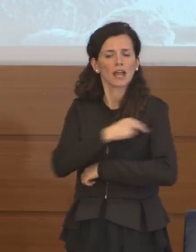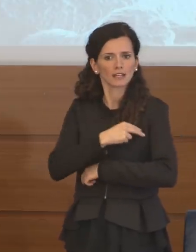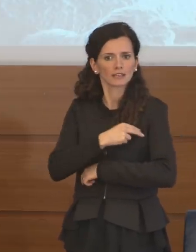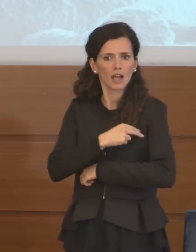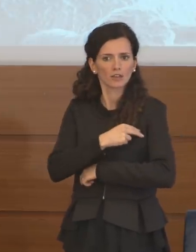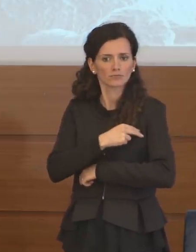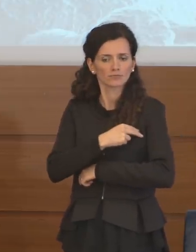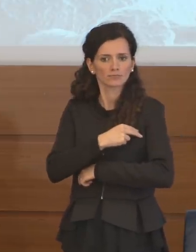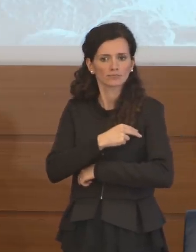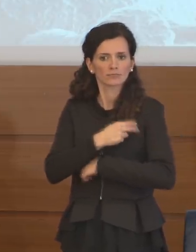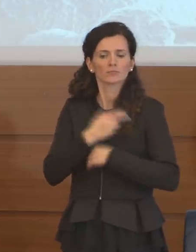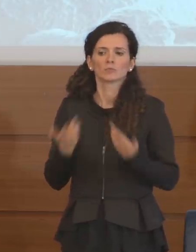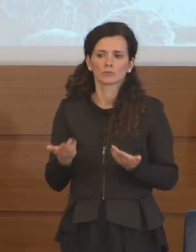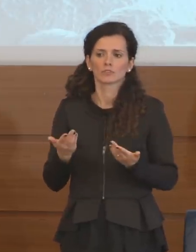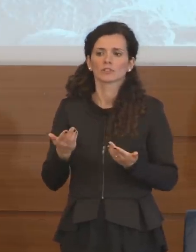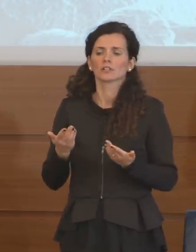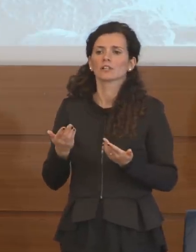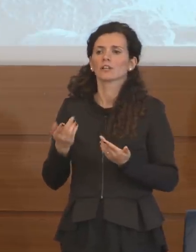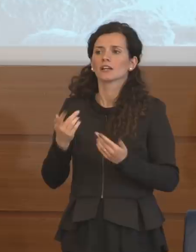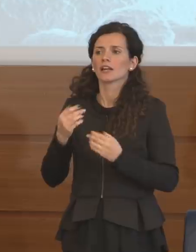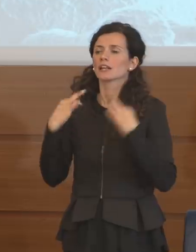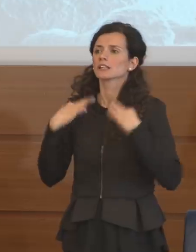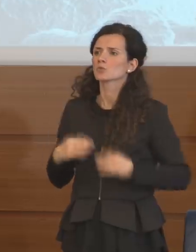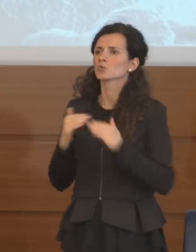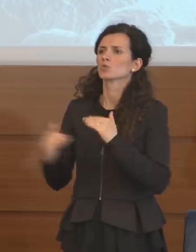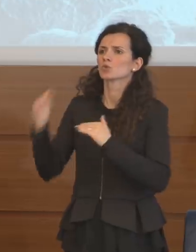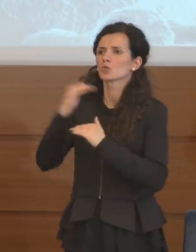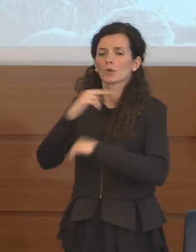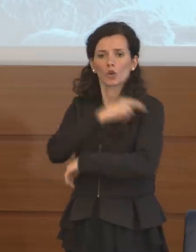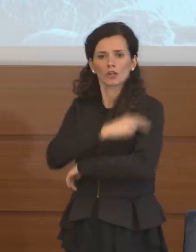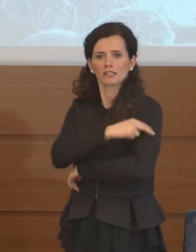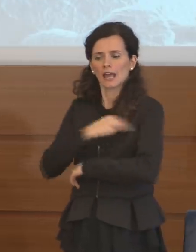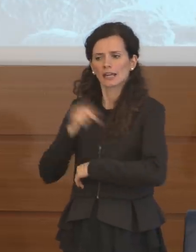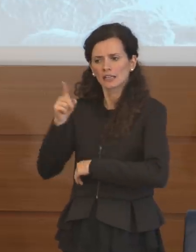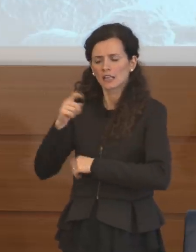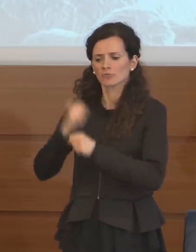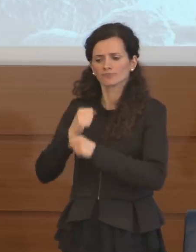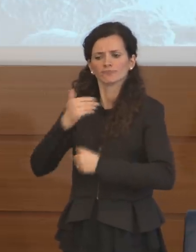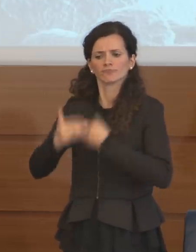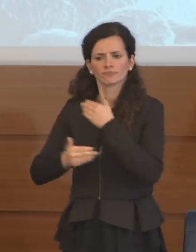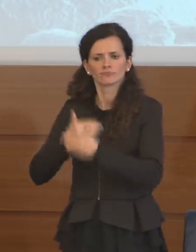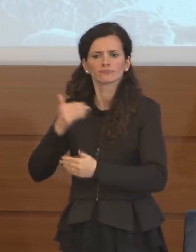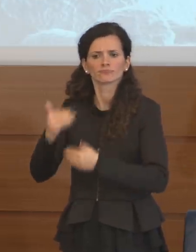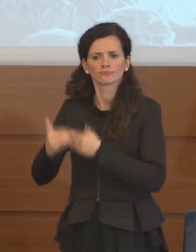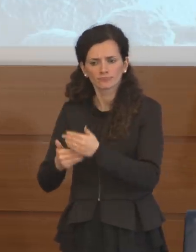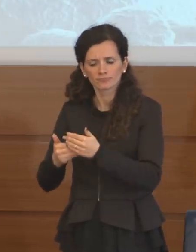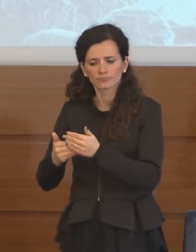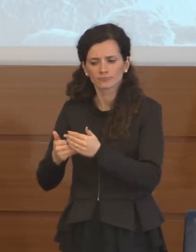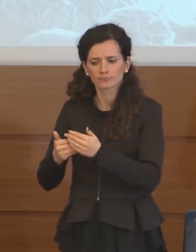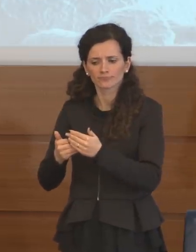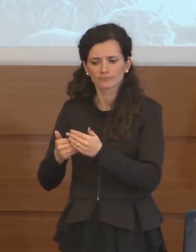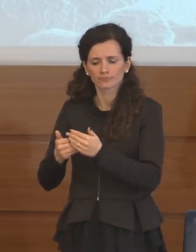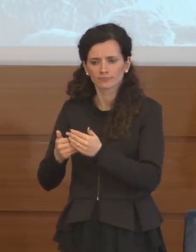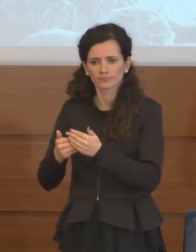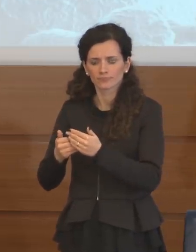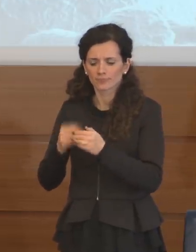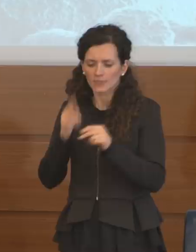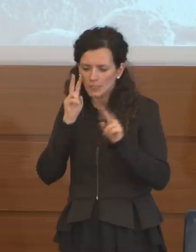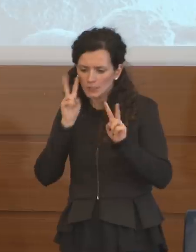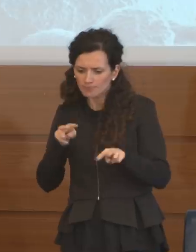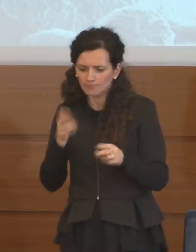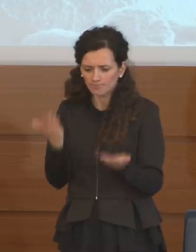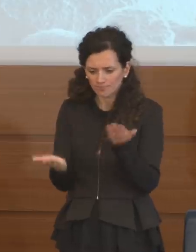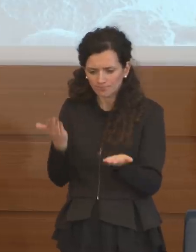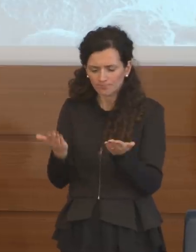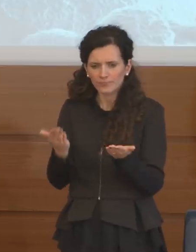il nostro Istituto Superiore di Sanità sta procedendo con le verifiche